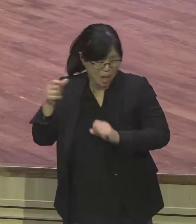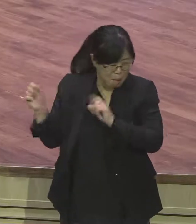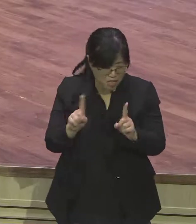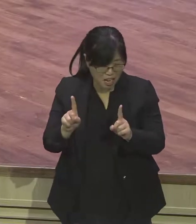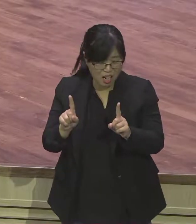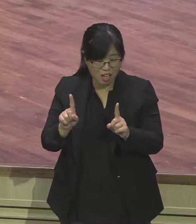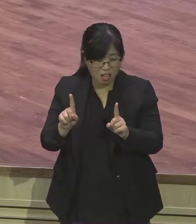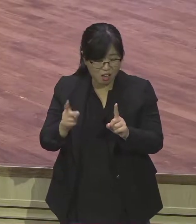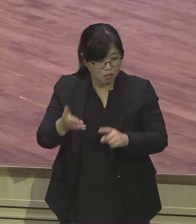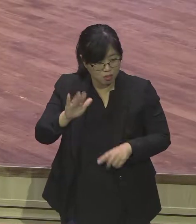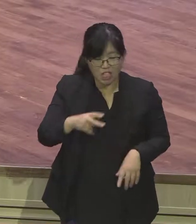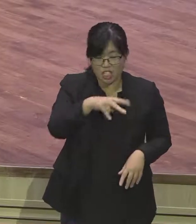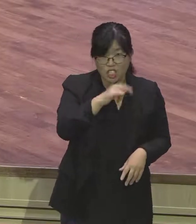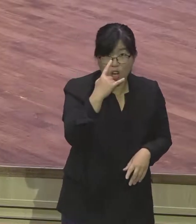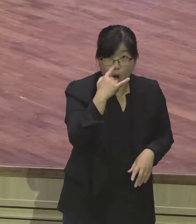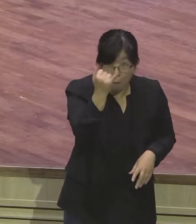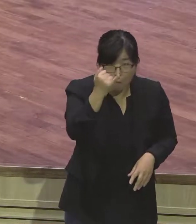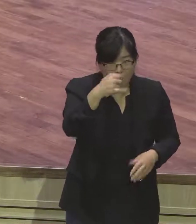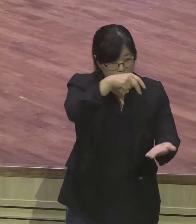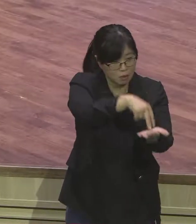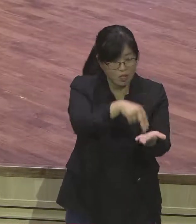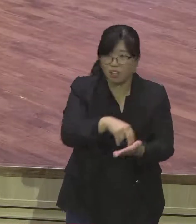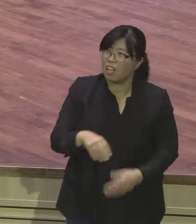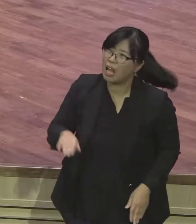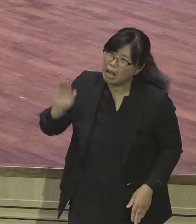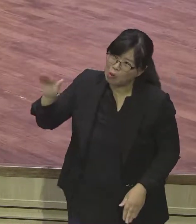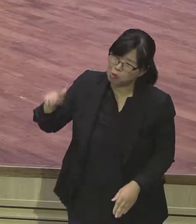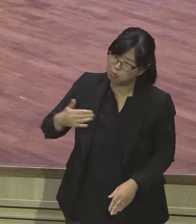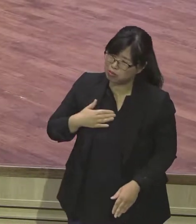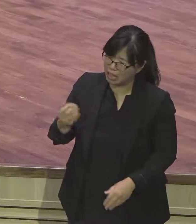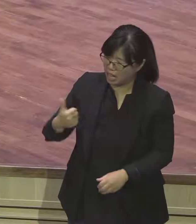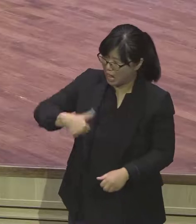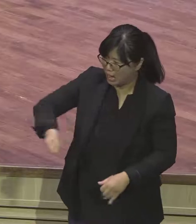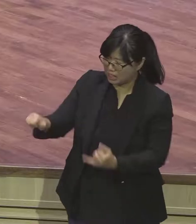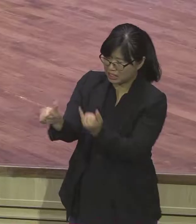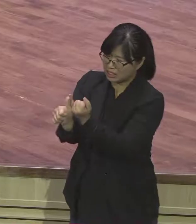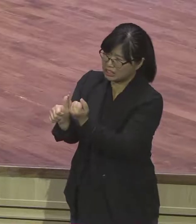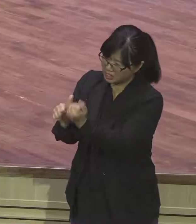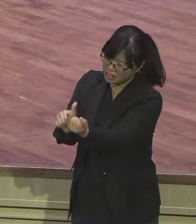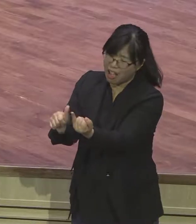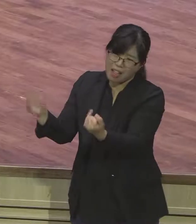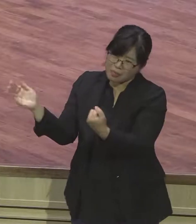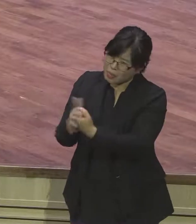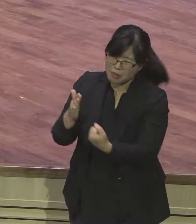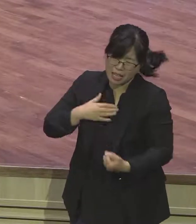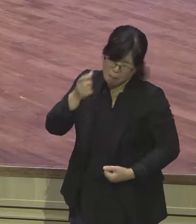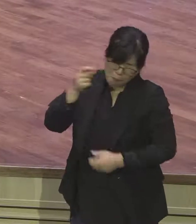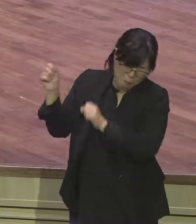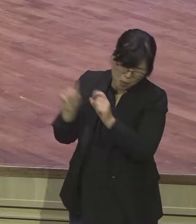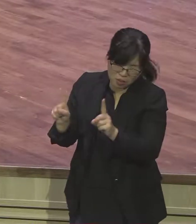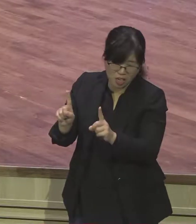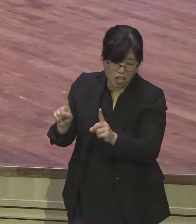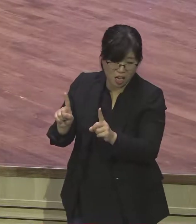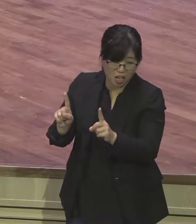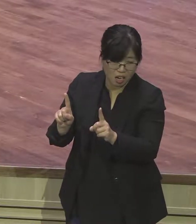그러면 하나님 누구 기도 듣겠어요 딱 양쪽 다 보고 계시지 둘 다 기도하니까 하나님 앞에서